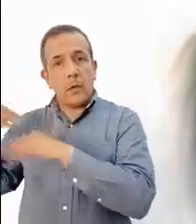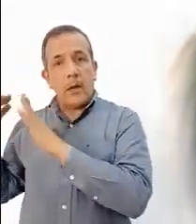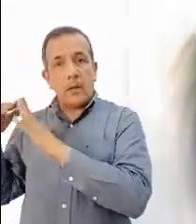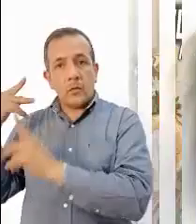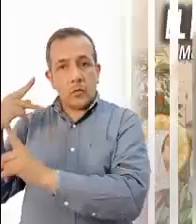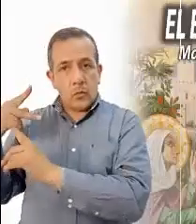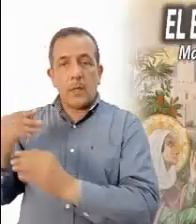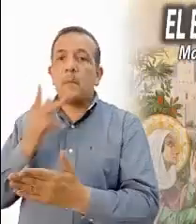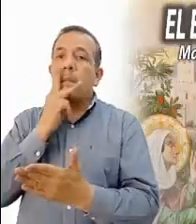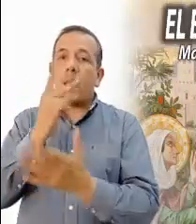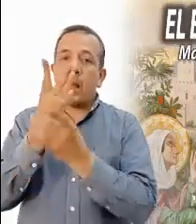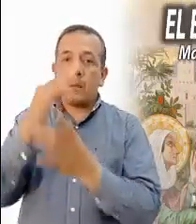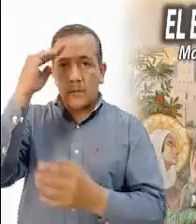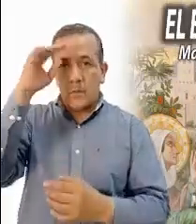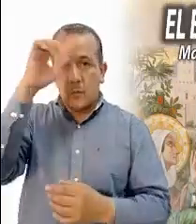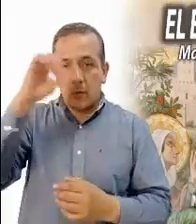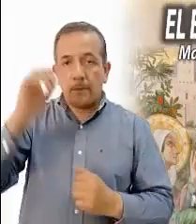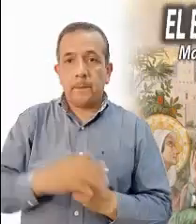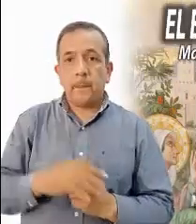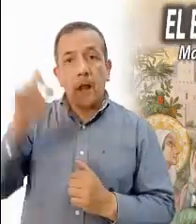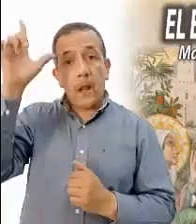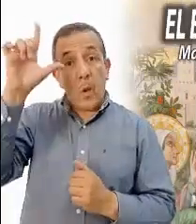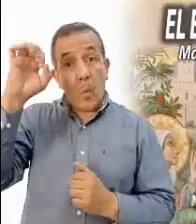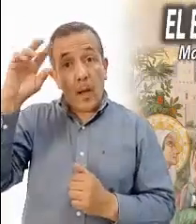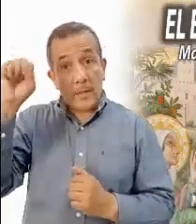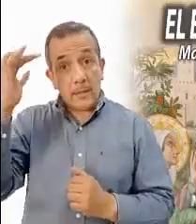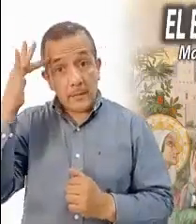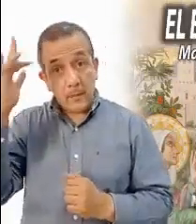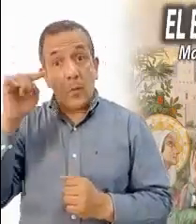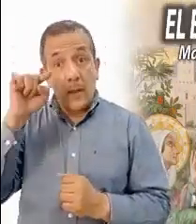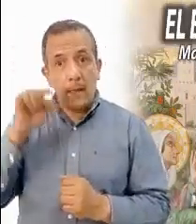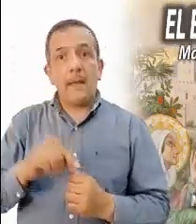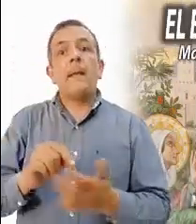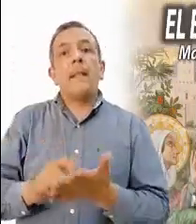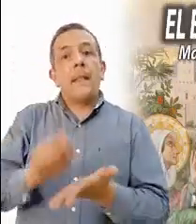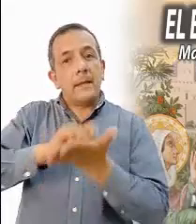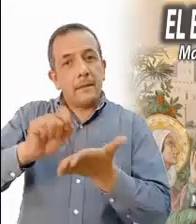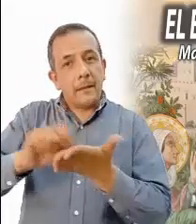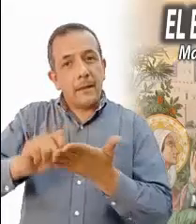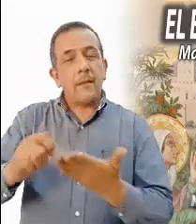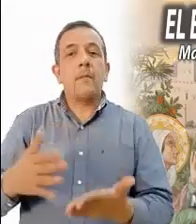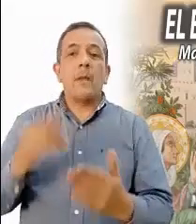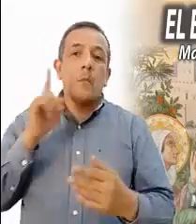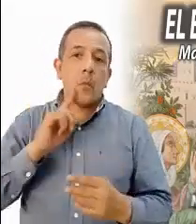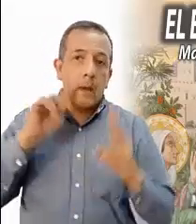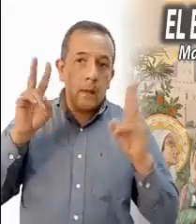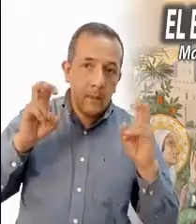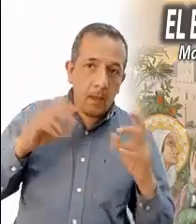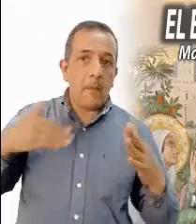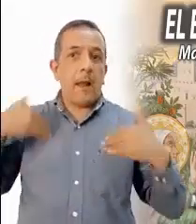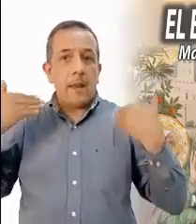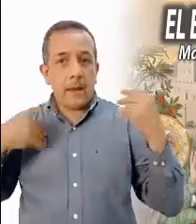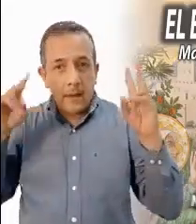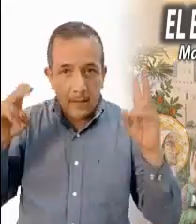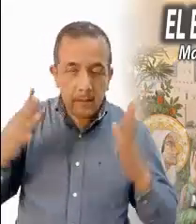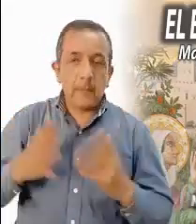del Señor. San Lucas es el evangelista de la ternura, de la mujer, de la alegría. Hoy nos narra el